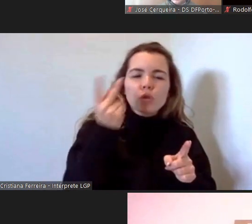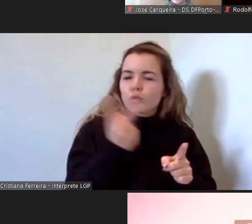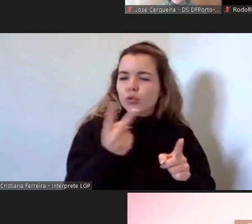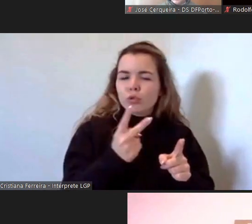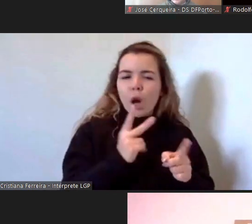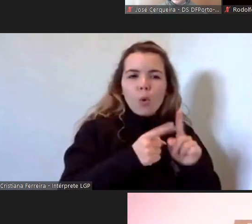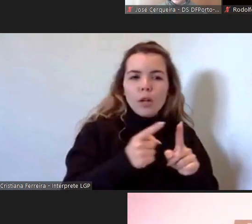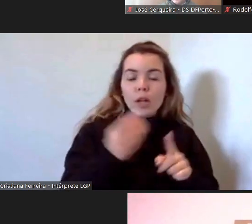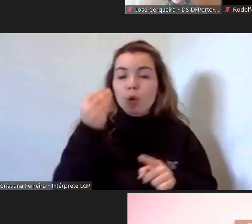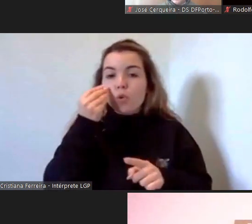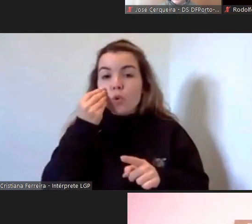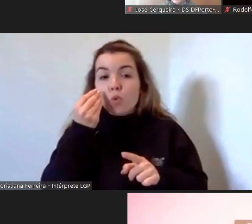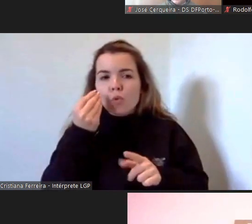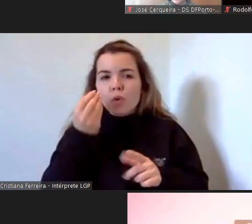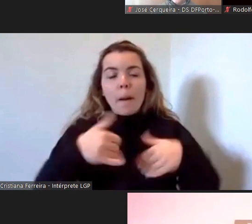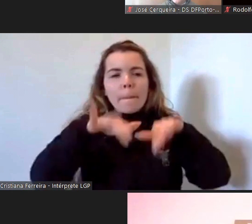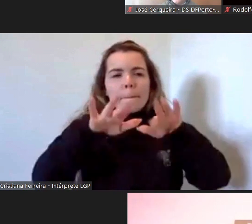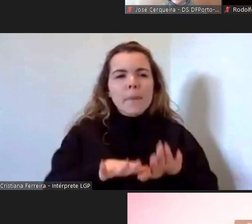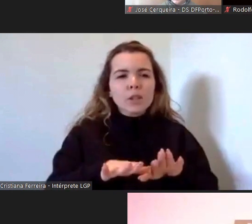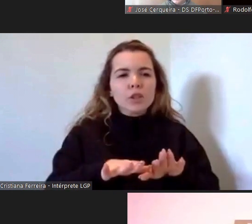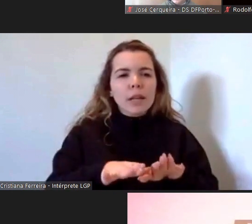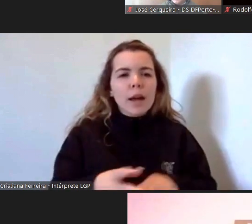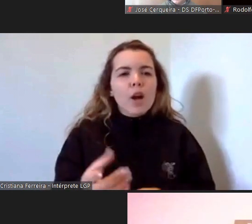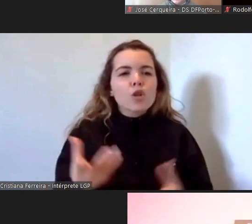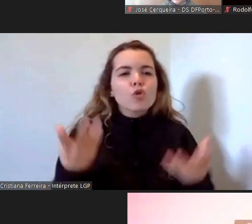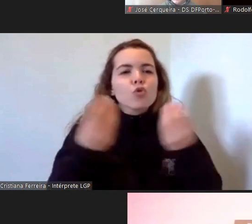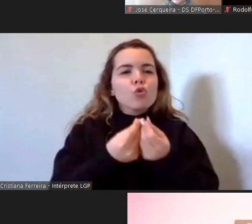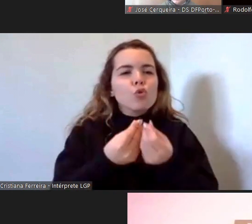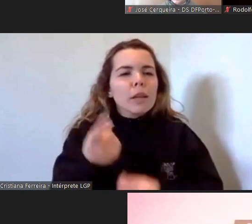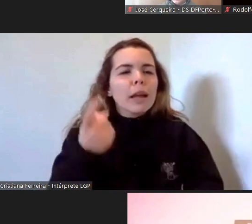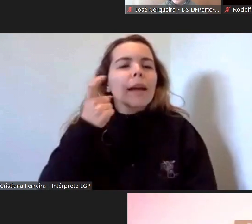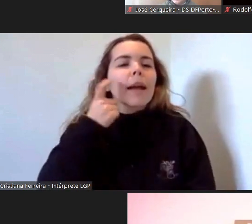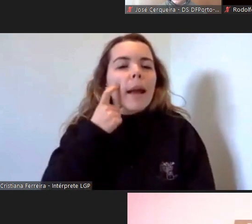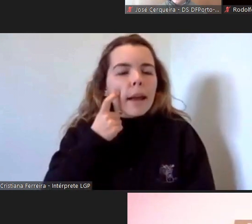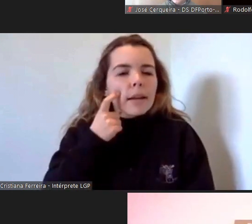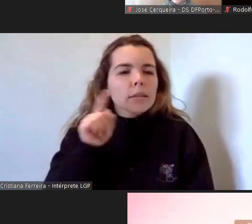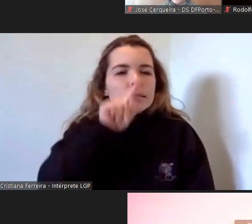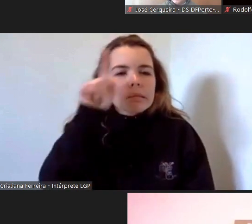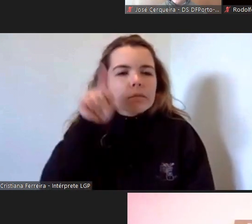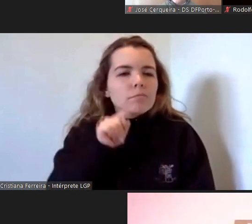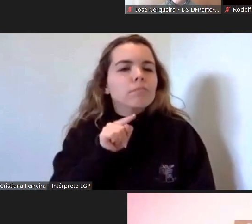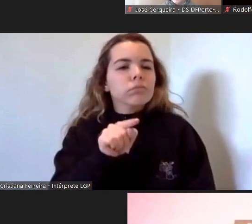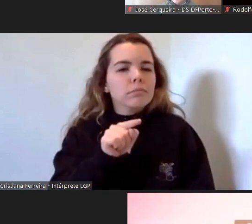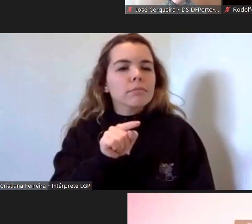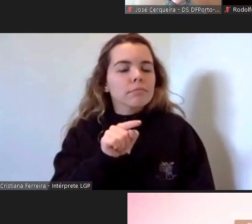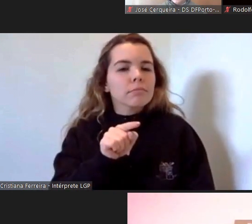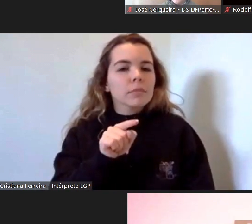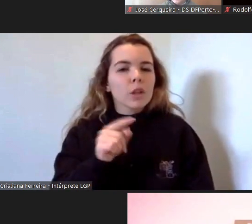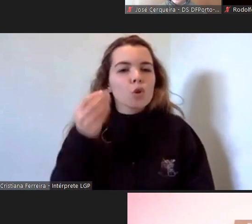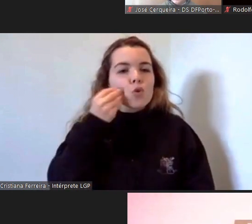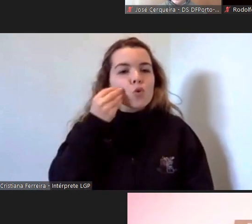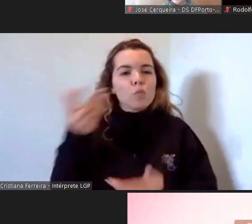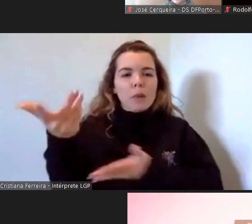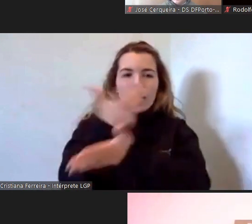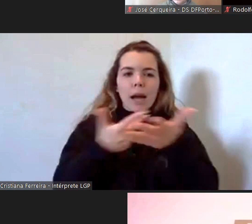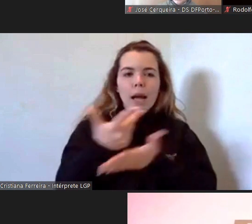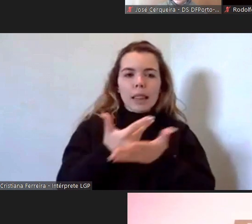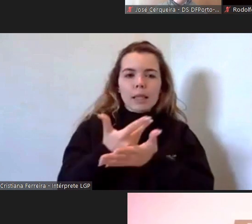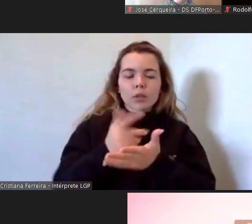muito importante é com quem e como nos relacionamos com os outros para ter esses objetivos